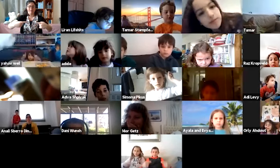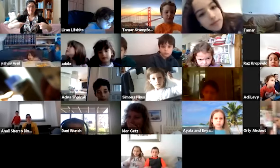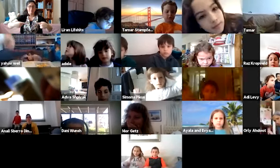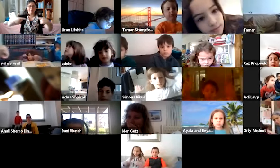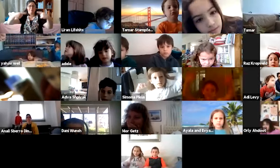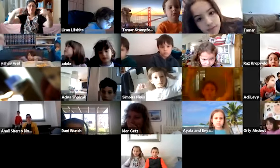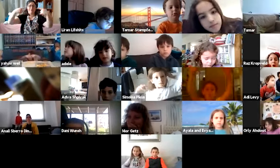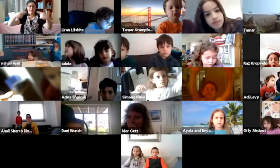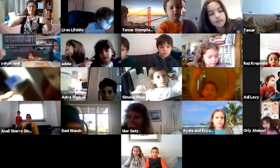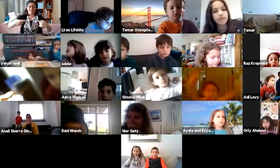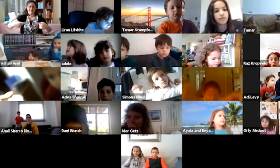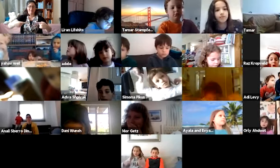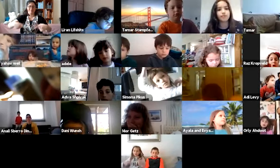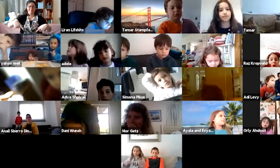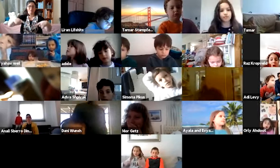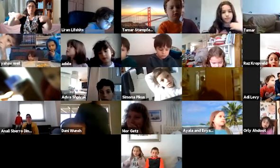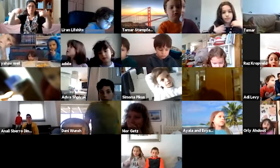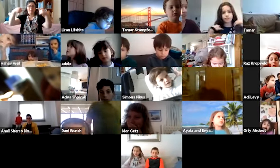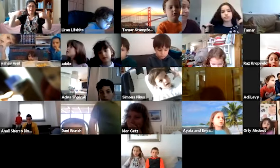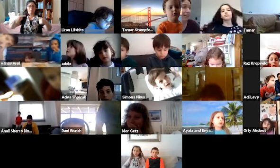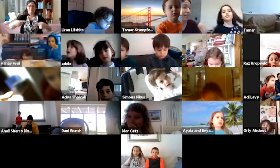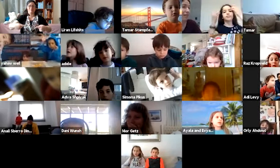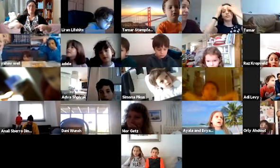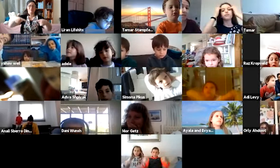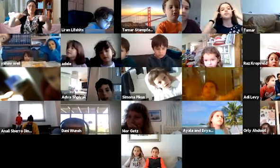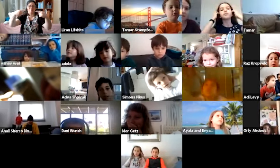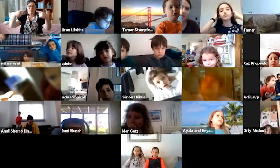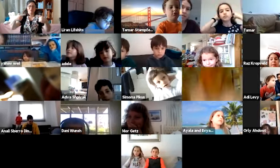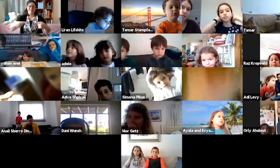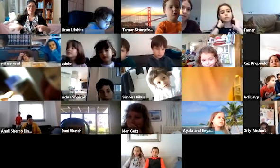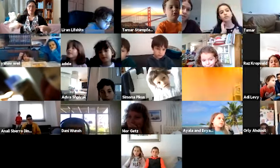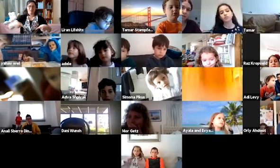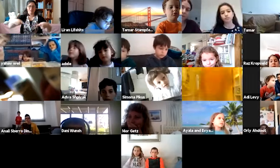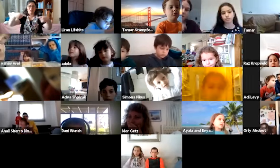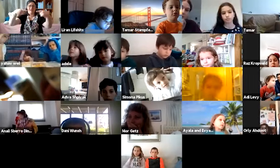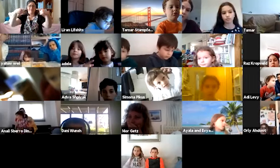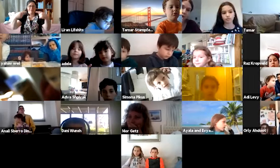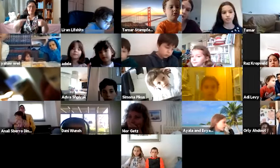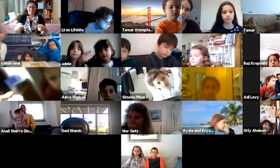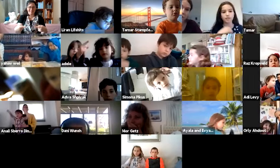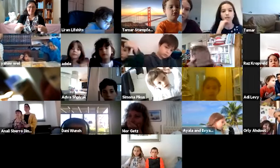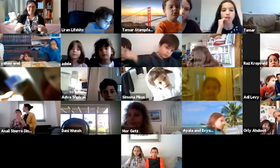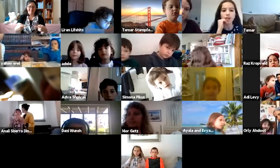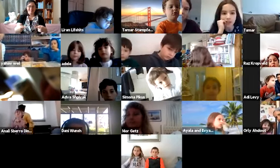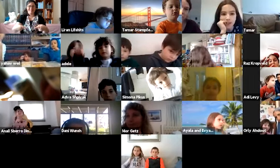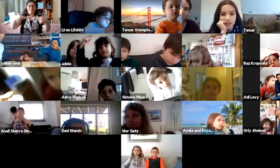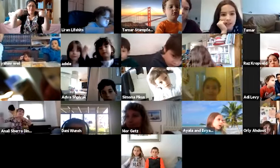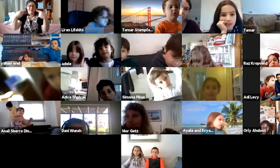מהבוקר לערב. אנחנו כאילו זזים עם השמש. השמש עולה ויורדת. ימי